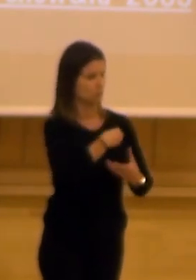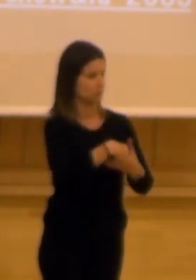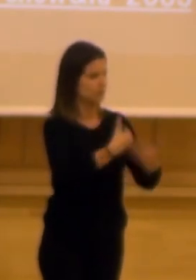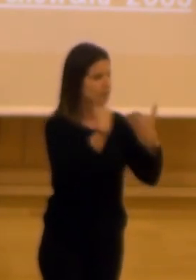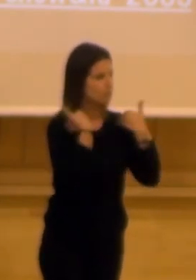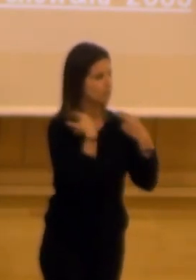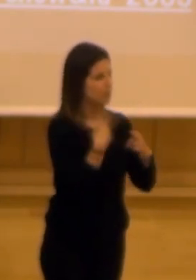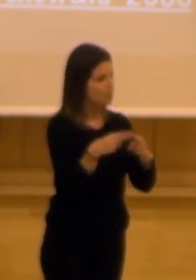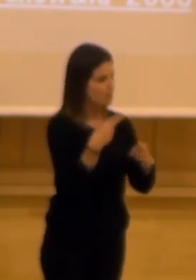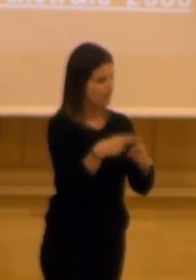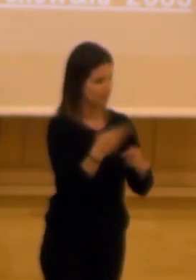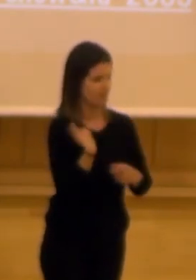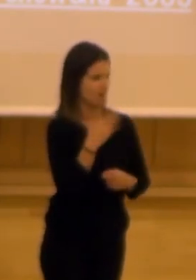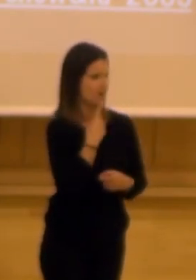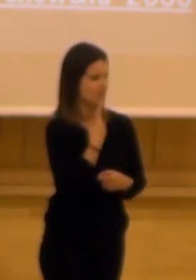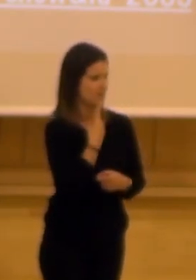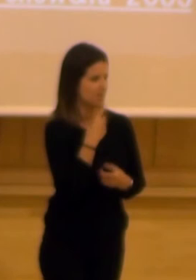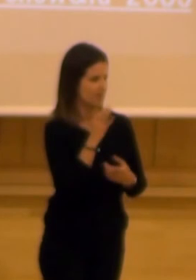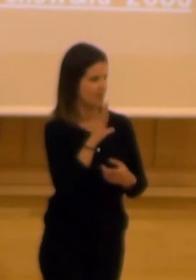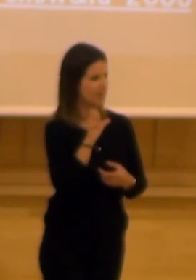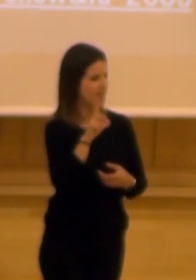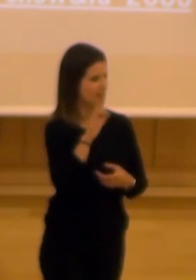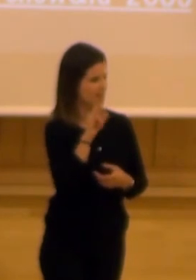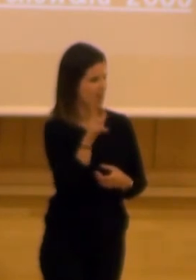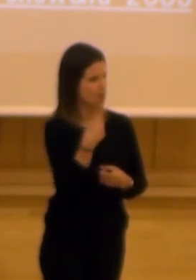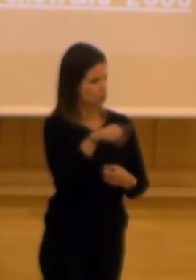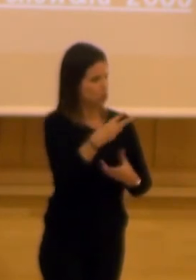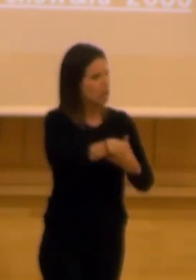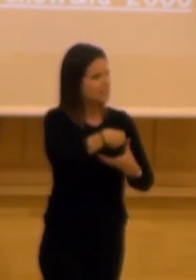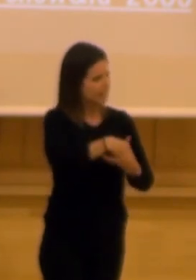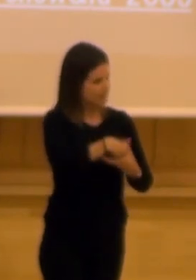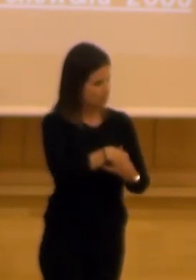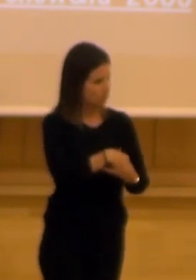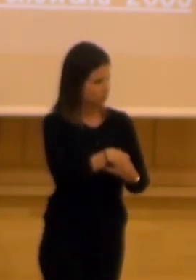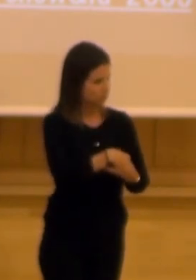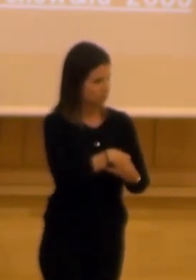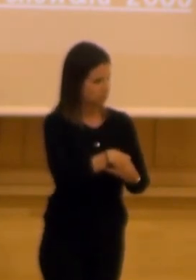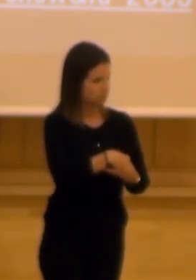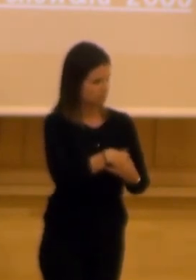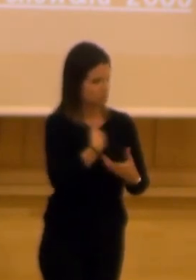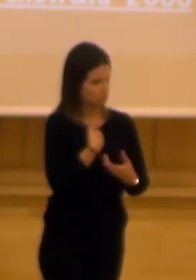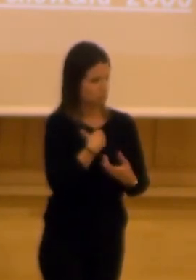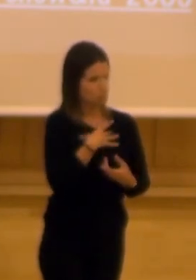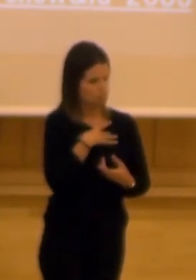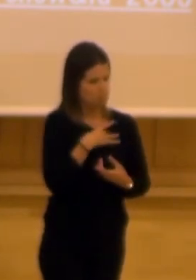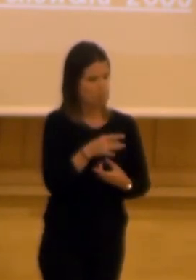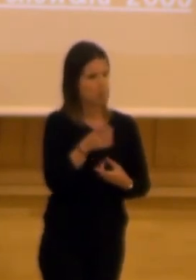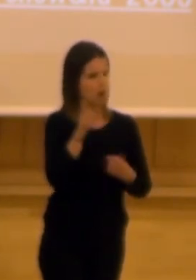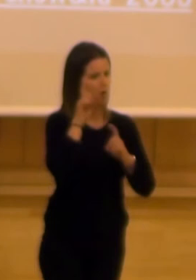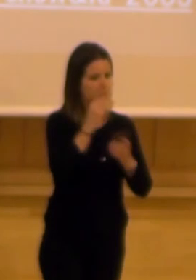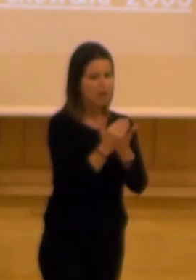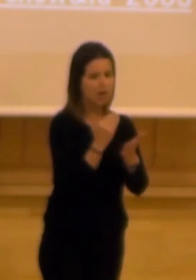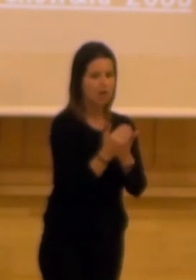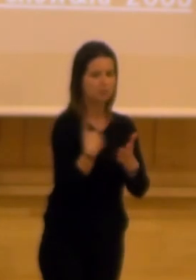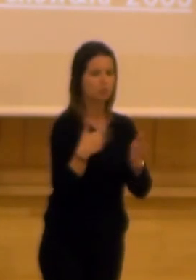política y bien lo decía antes lo decía Cecilia somos interinos yo me volveré a dar clases yo voy a estar aquí un